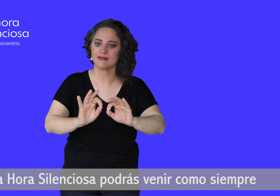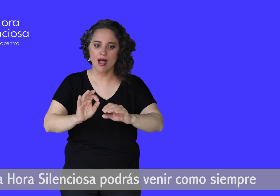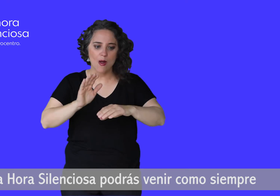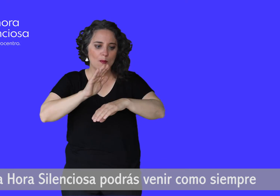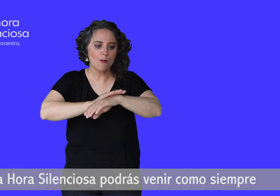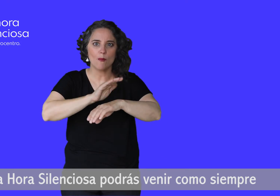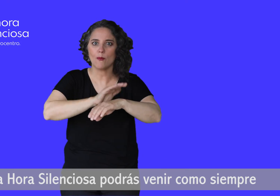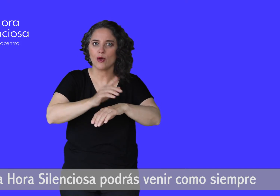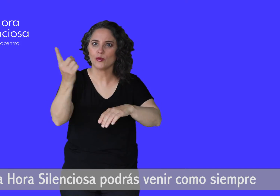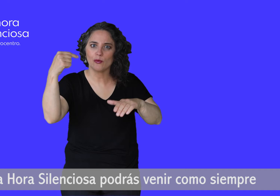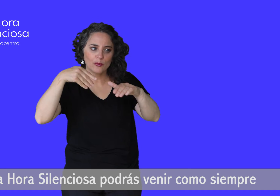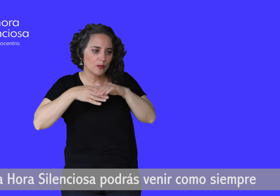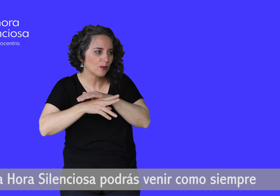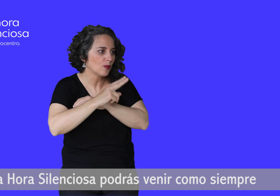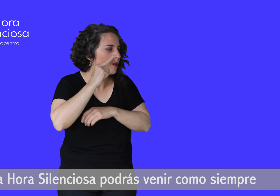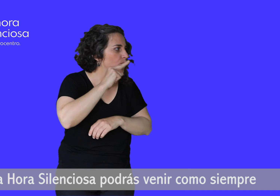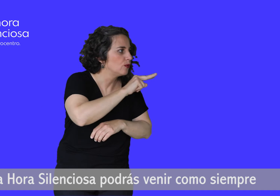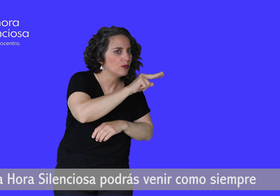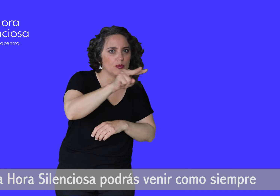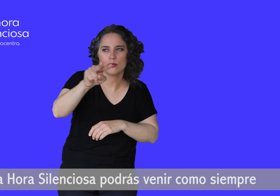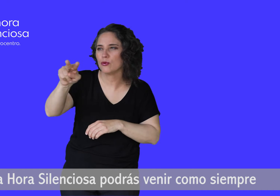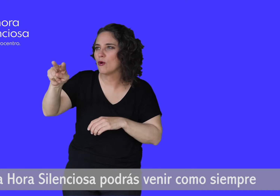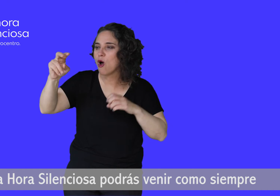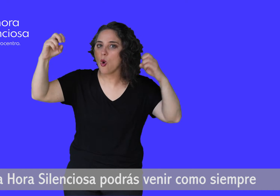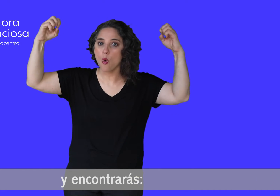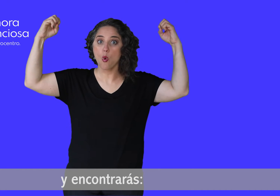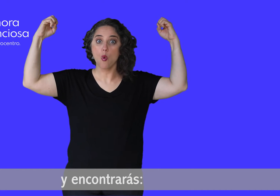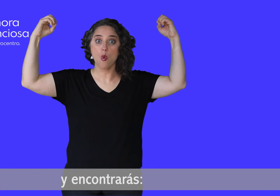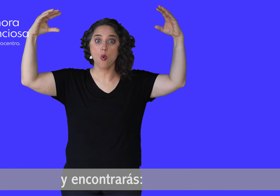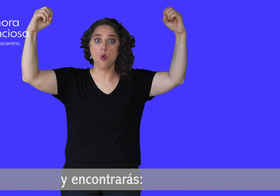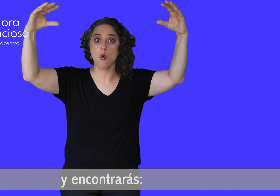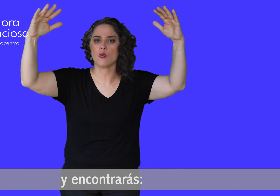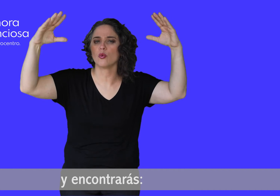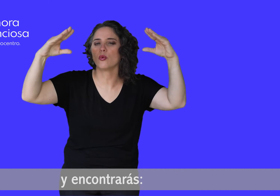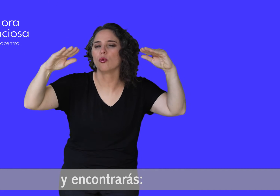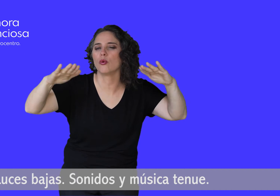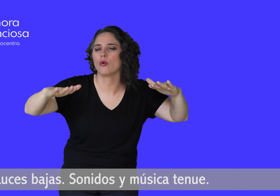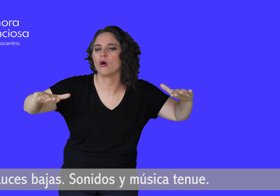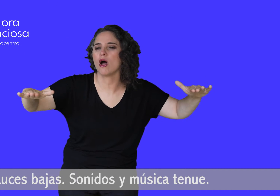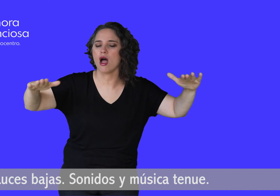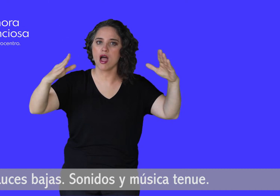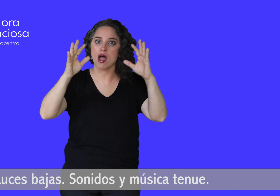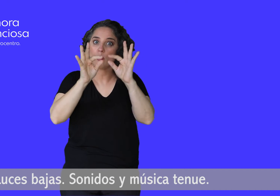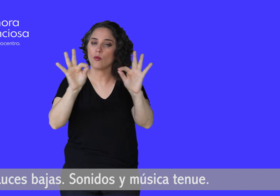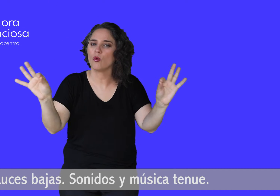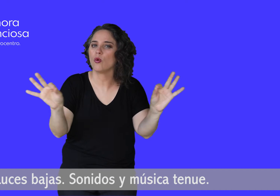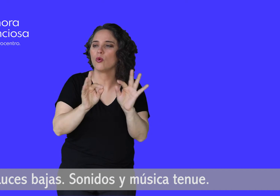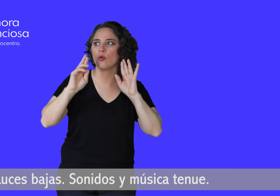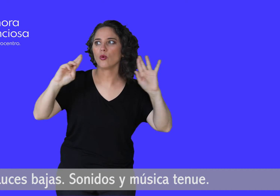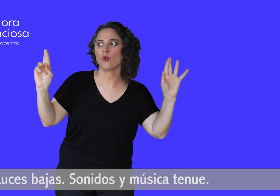Durante la hora silenciosa podrás venir como siempre y encontrarás luces bajas, sonido y música tenue,